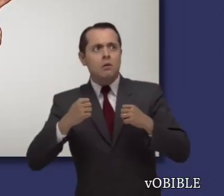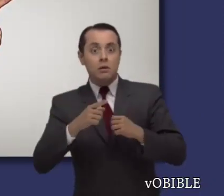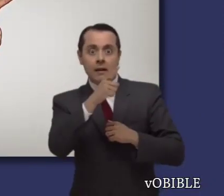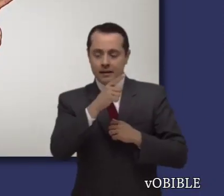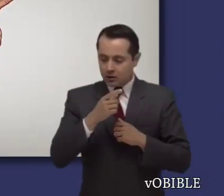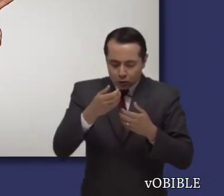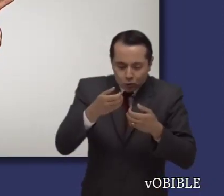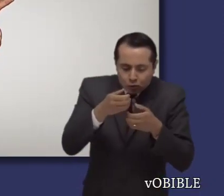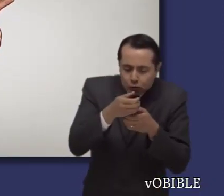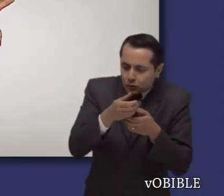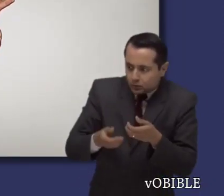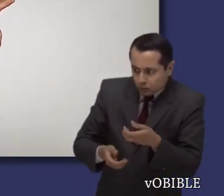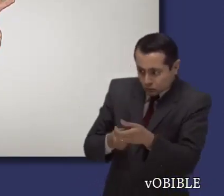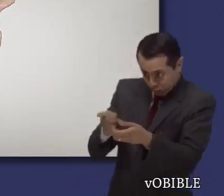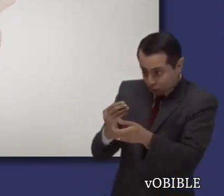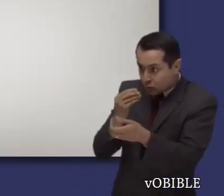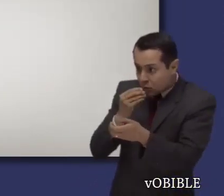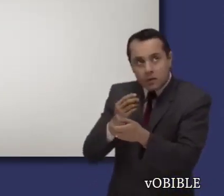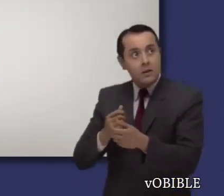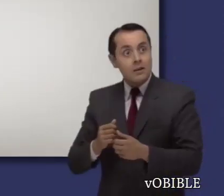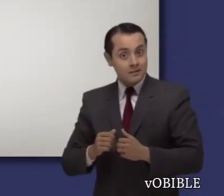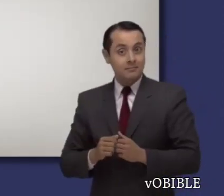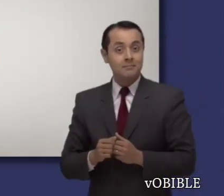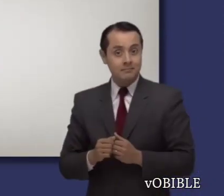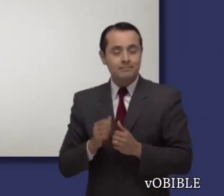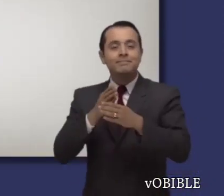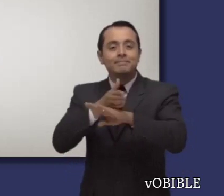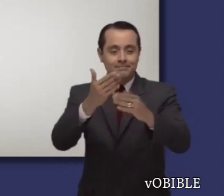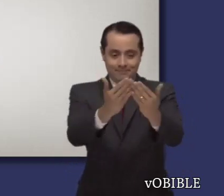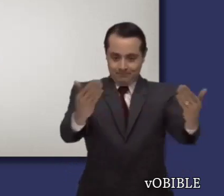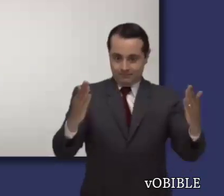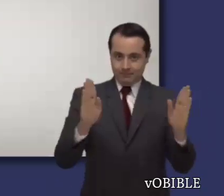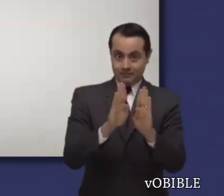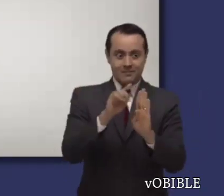poderoso le da a Juan un rollo pequeño y le ordena que se lo coma.